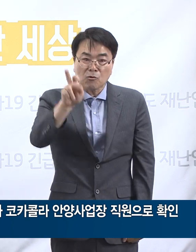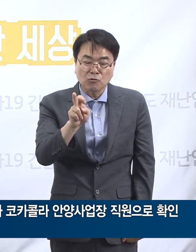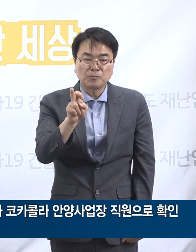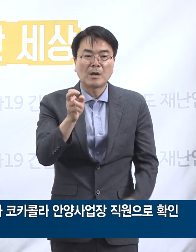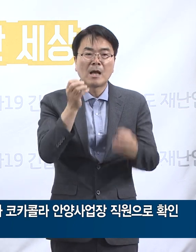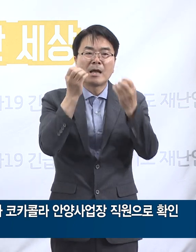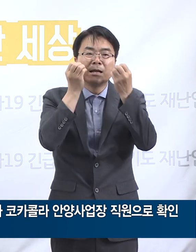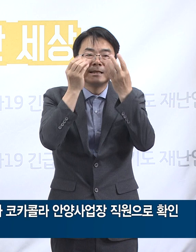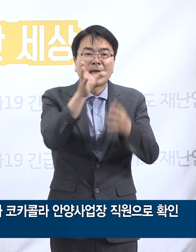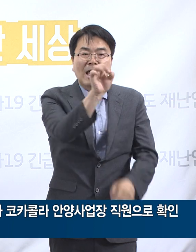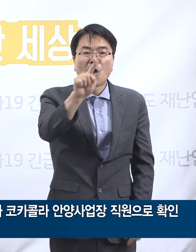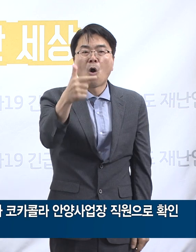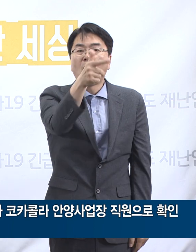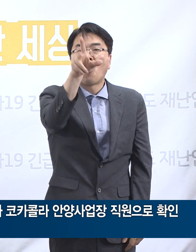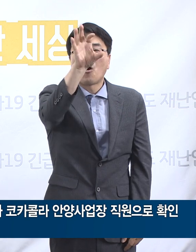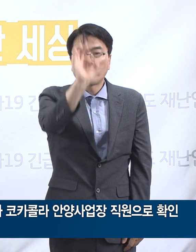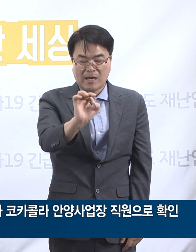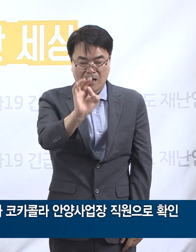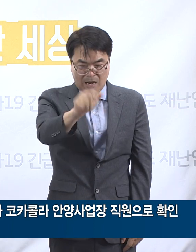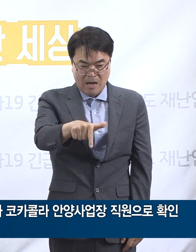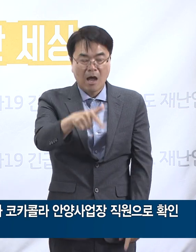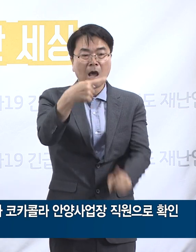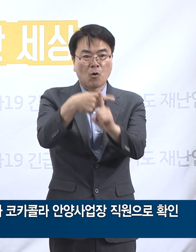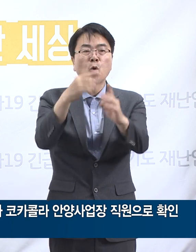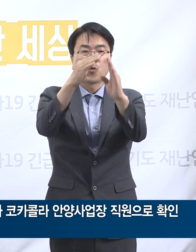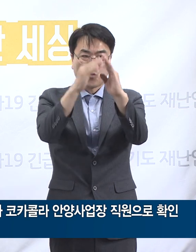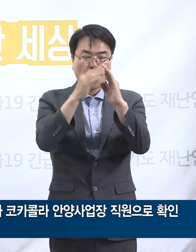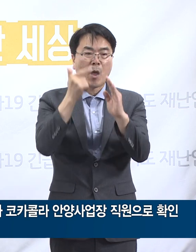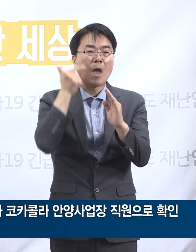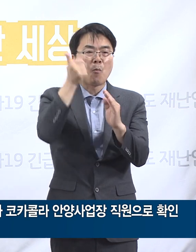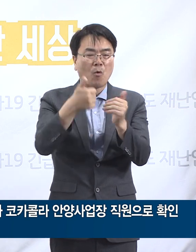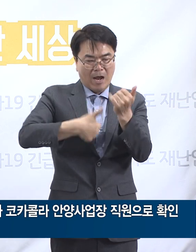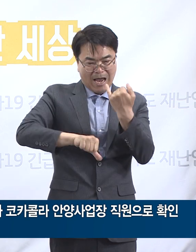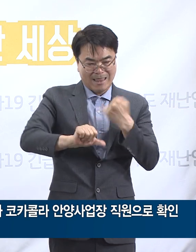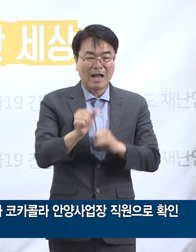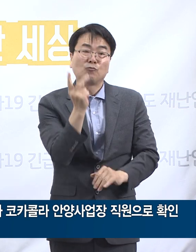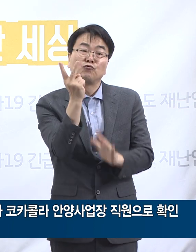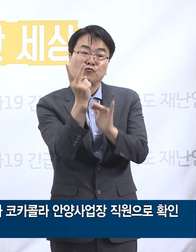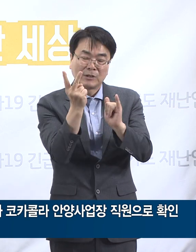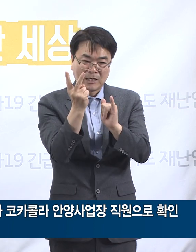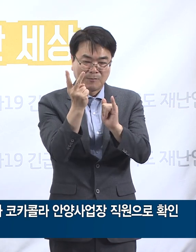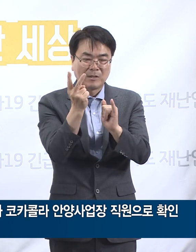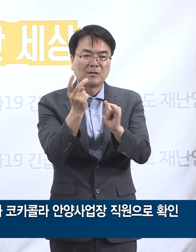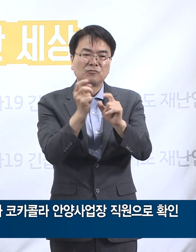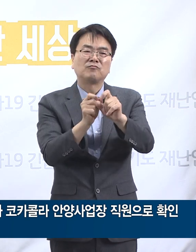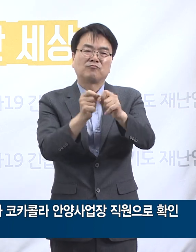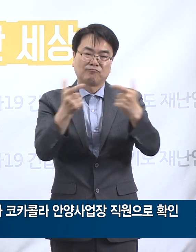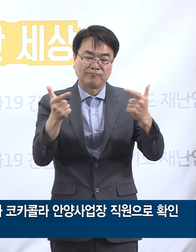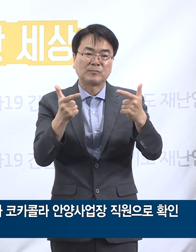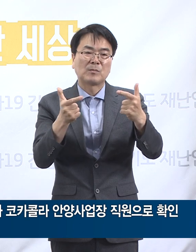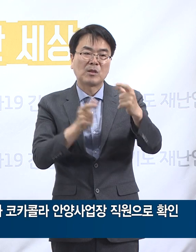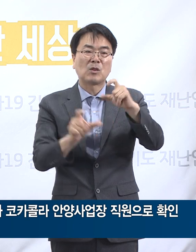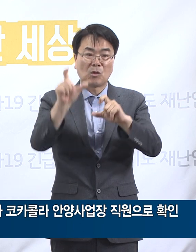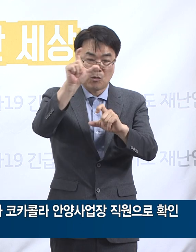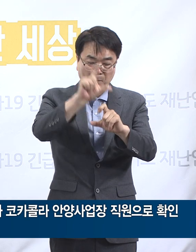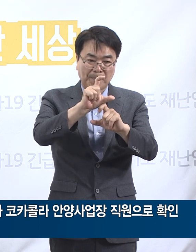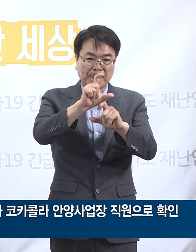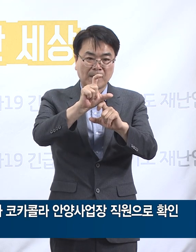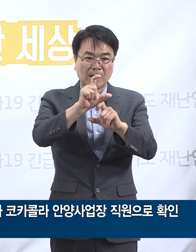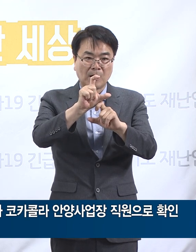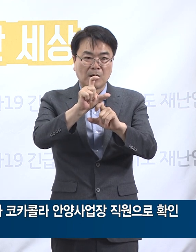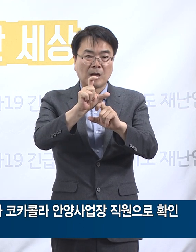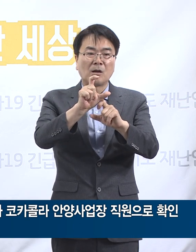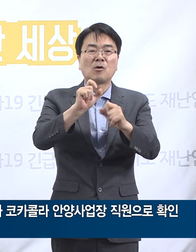새 언약교회 관련 지표 환자의 자녀 2명이 6월 2일 추가 확진을 받았고 이미 확진되었던 군포